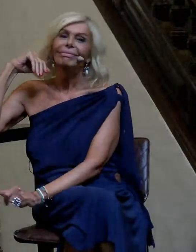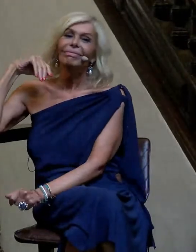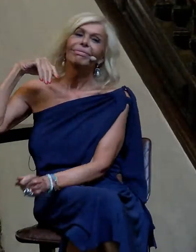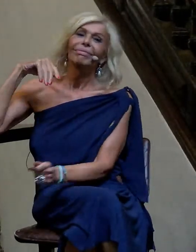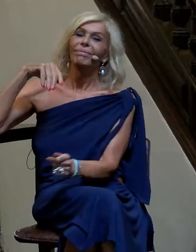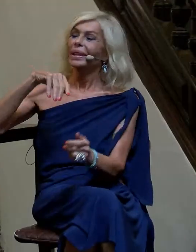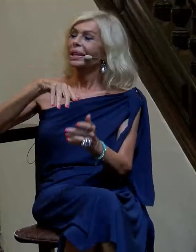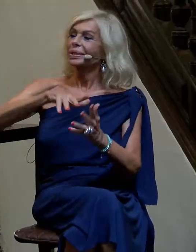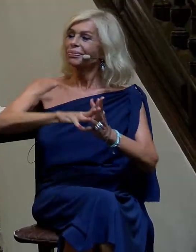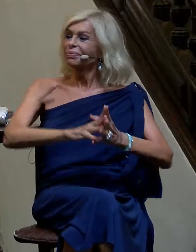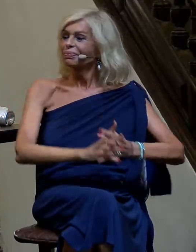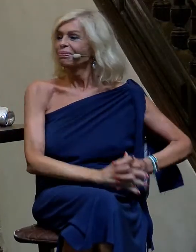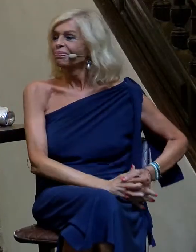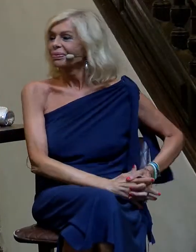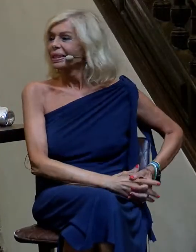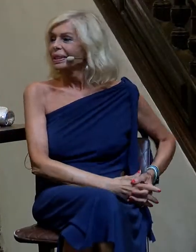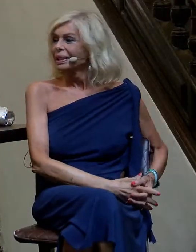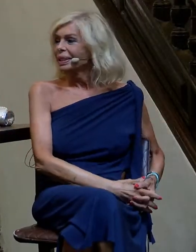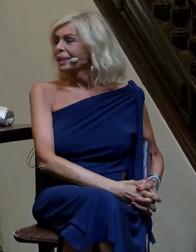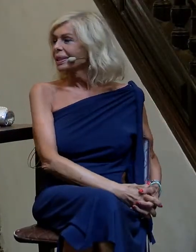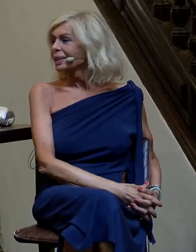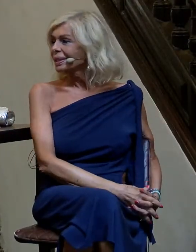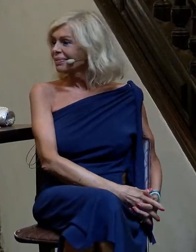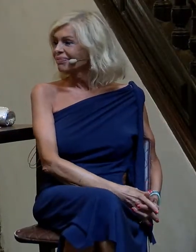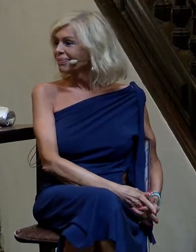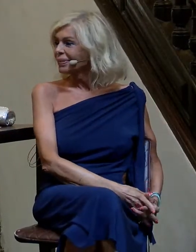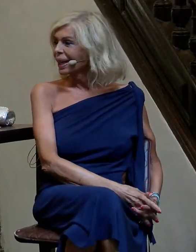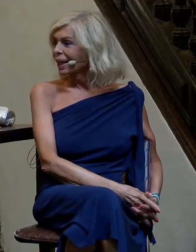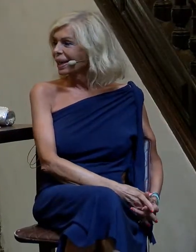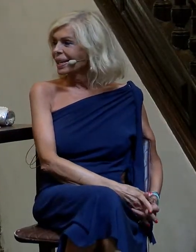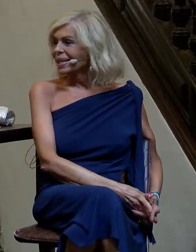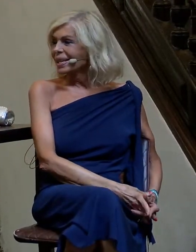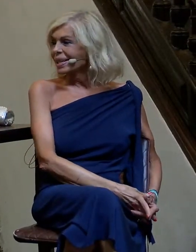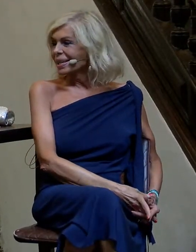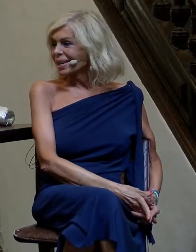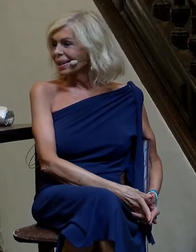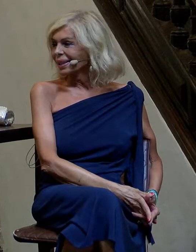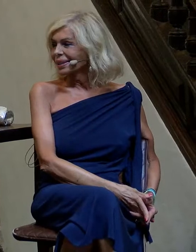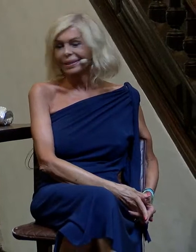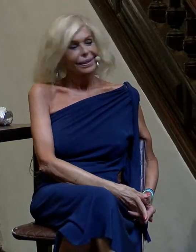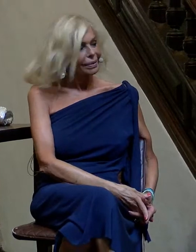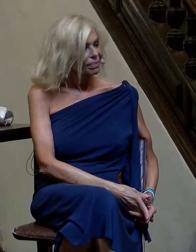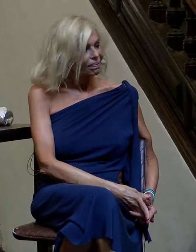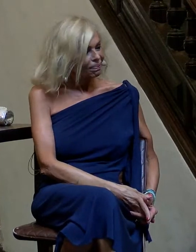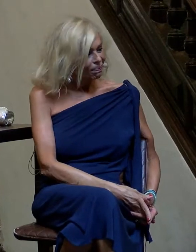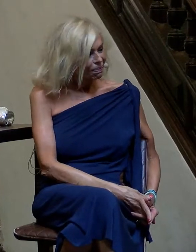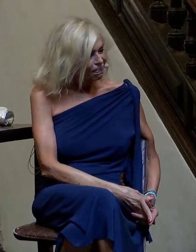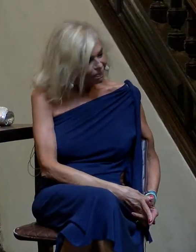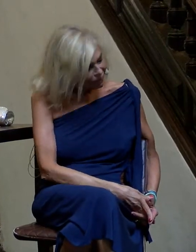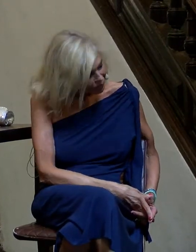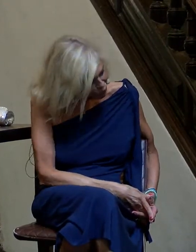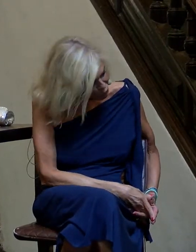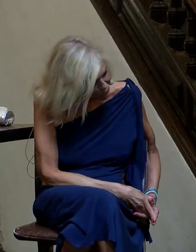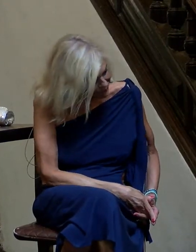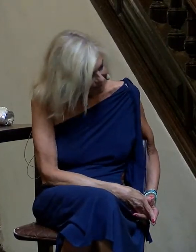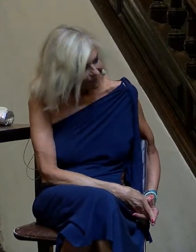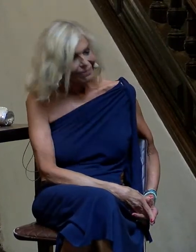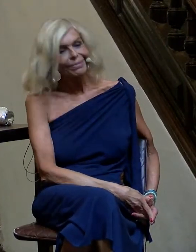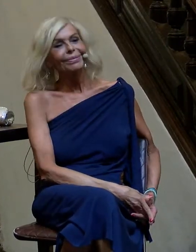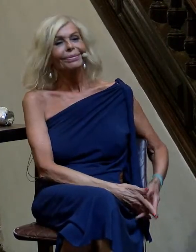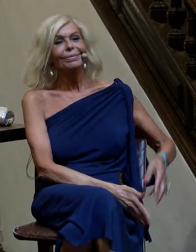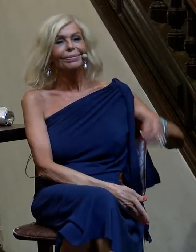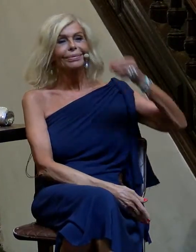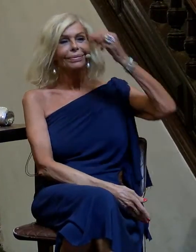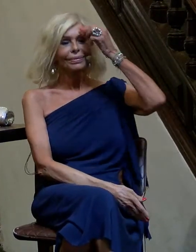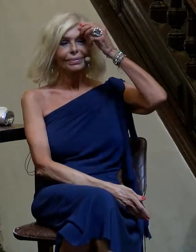oye, ¿qué hacemos? ¿A quién traemos? Pues yo creo que decidimos todo, ¿verdad, consejera, Raquel? Yo creo que todos